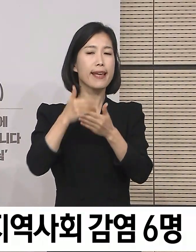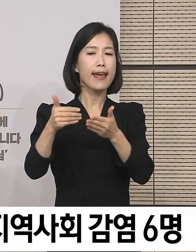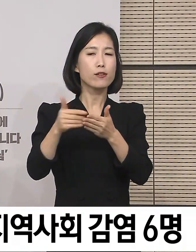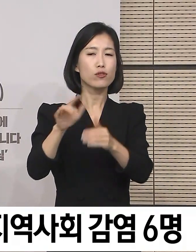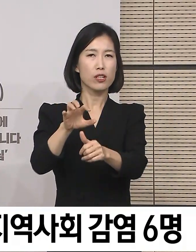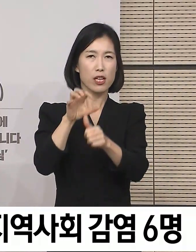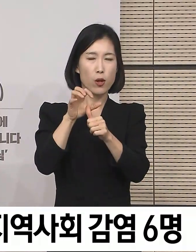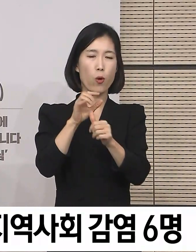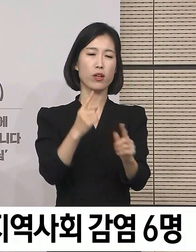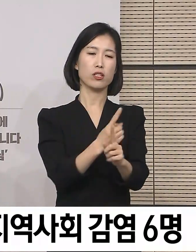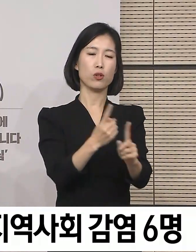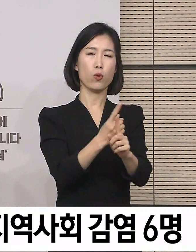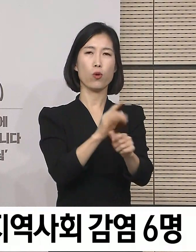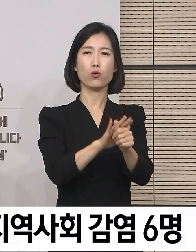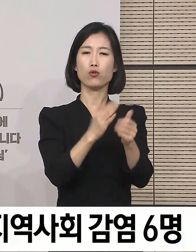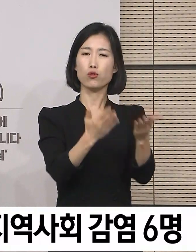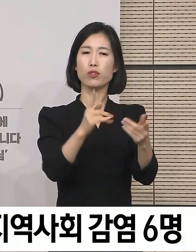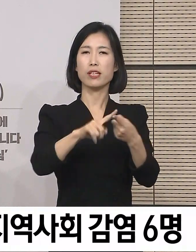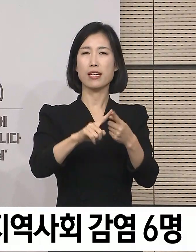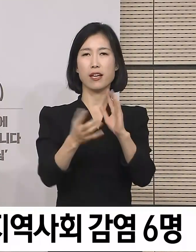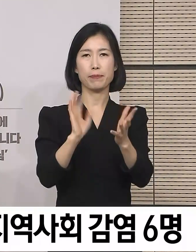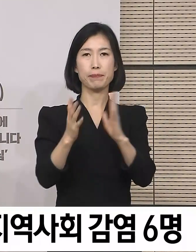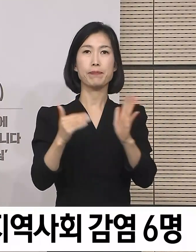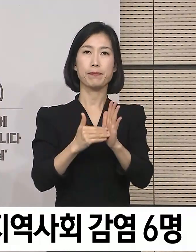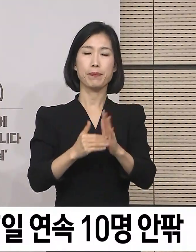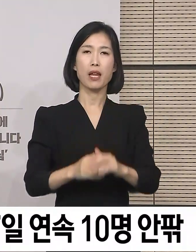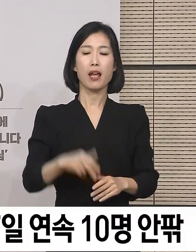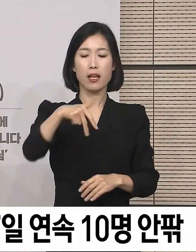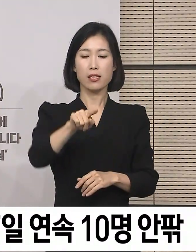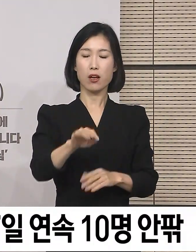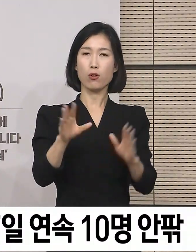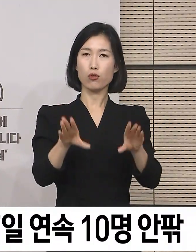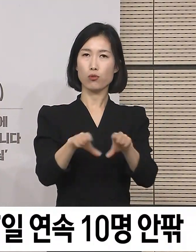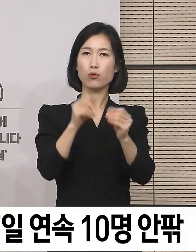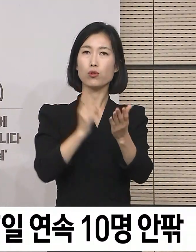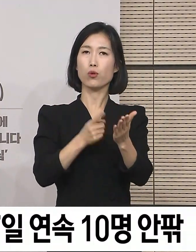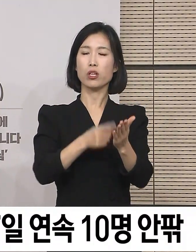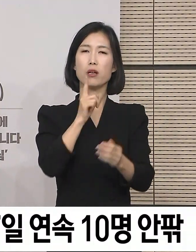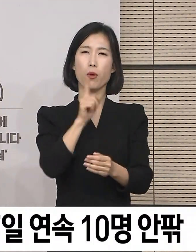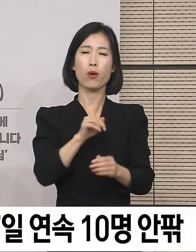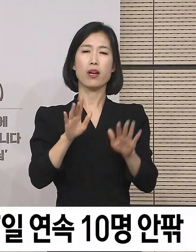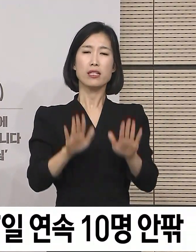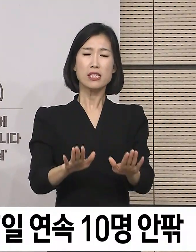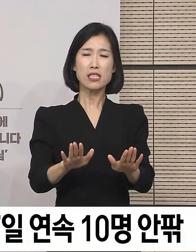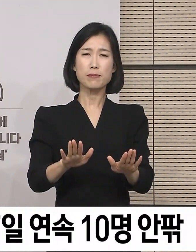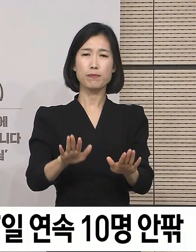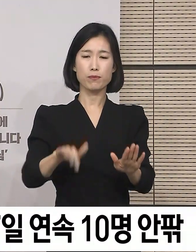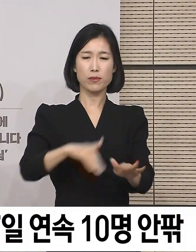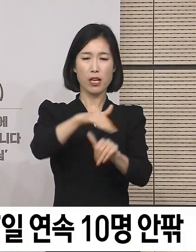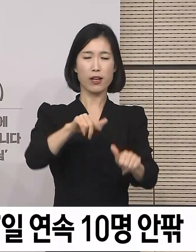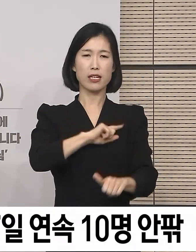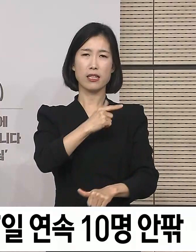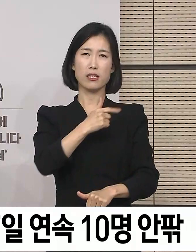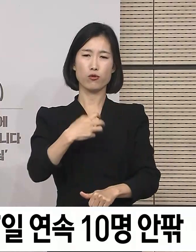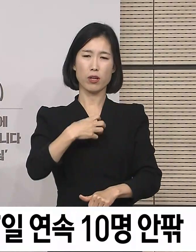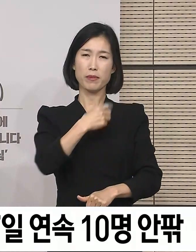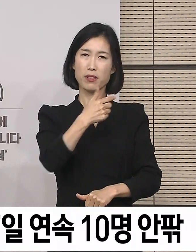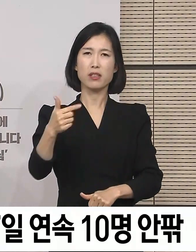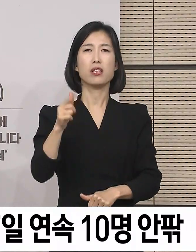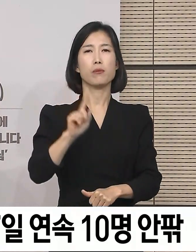치유 추진방안 등을 논의하였습니다. 정세균 총리는 지금 우리가 직면한 가장 큰 위험 중 하나는